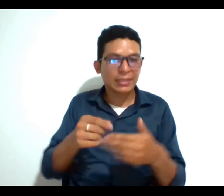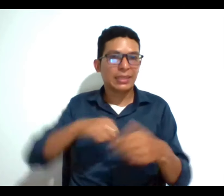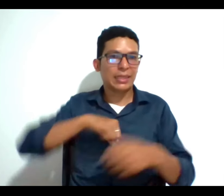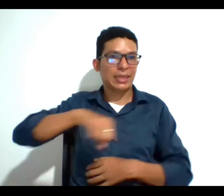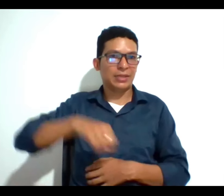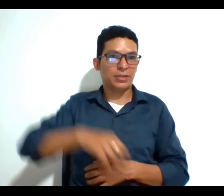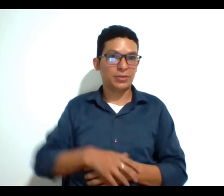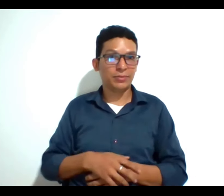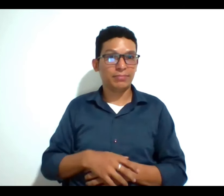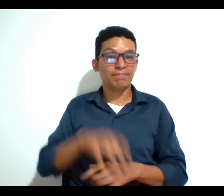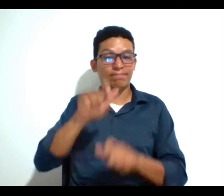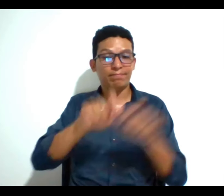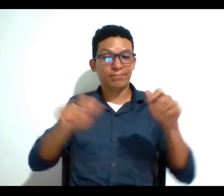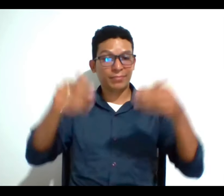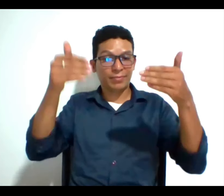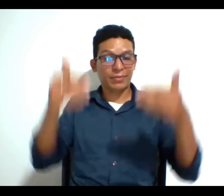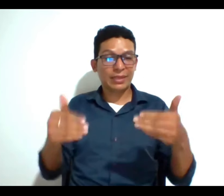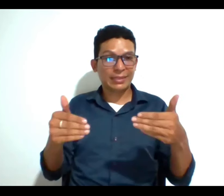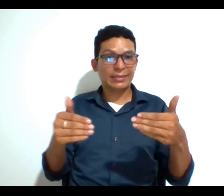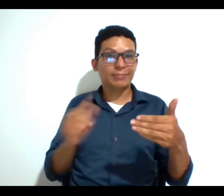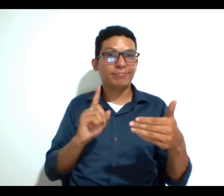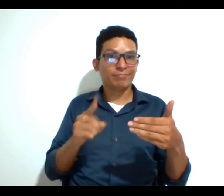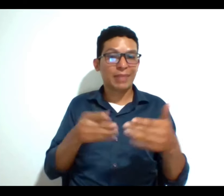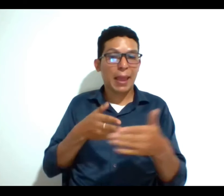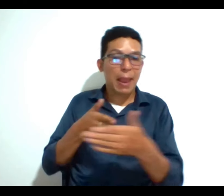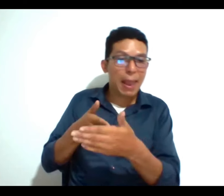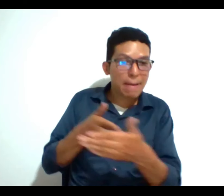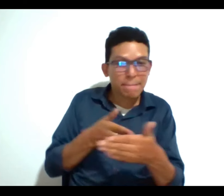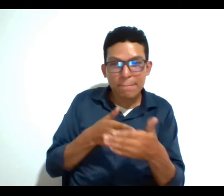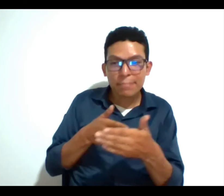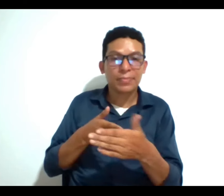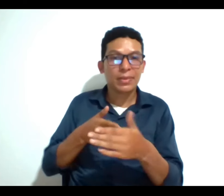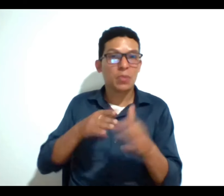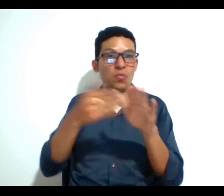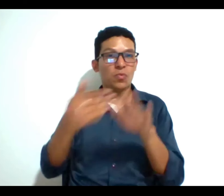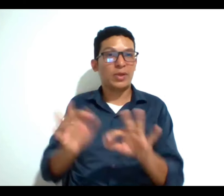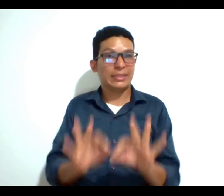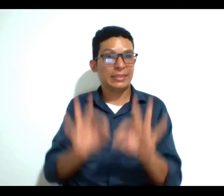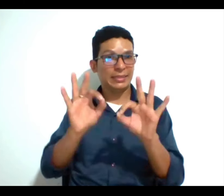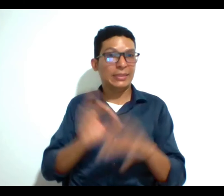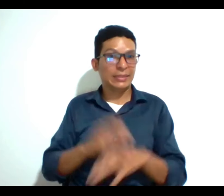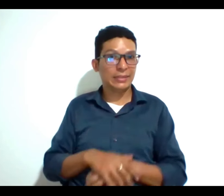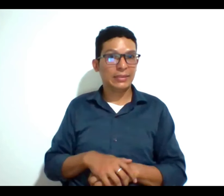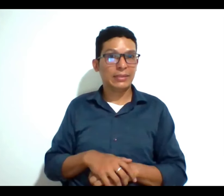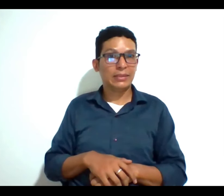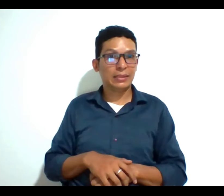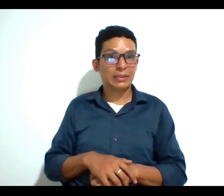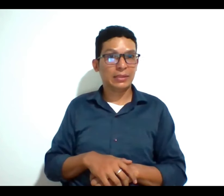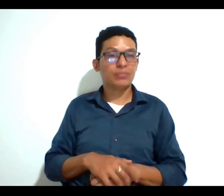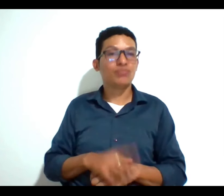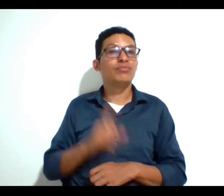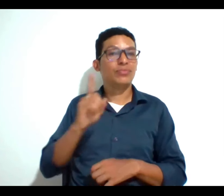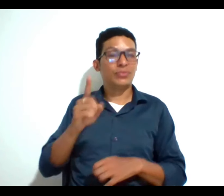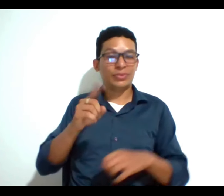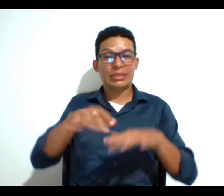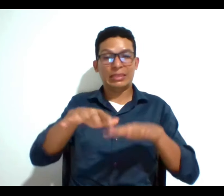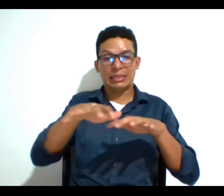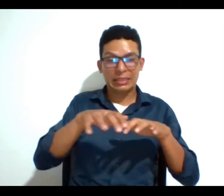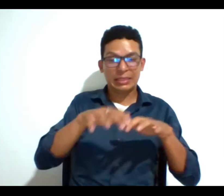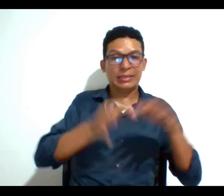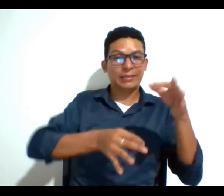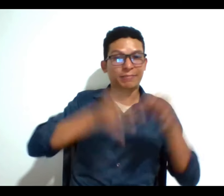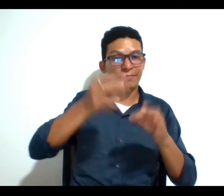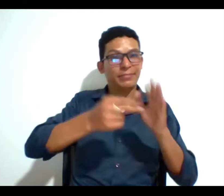personas sin discapacidad enfrentan igual barreras para el acceso a la muerte digna y la corte lo ha reiterado en muchas ocasiones y